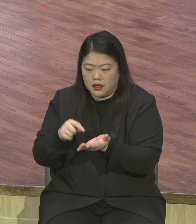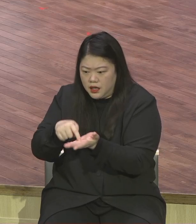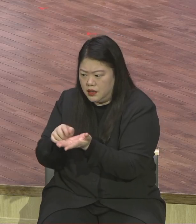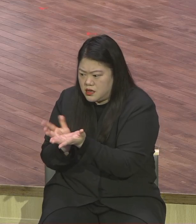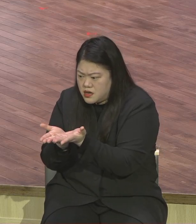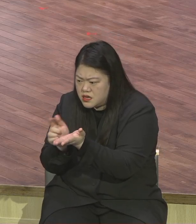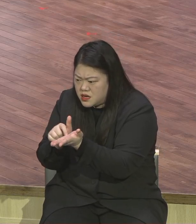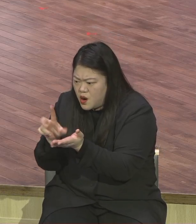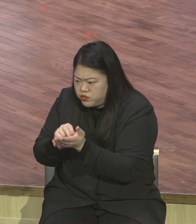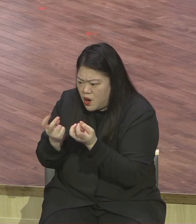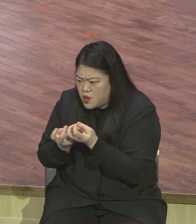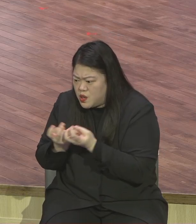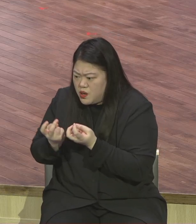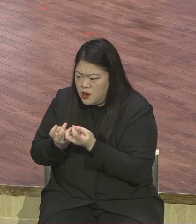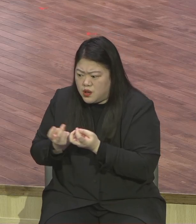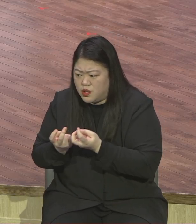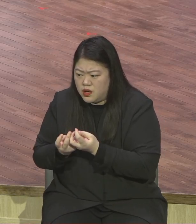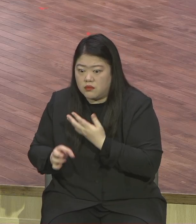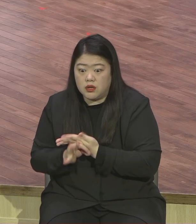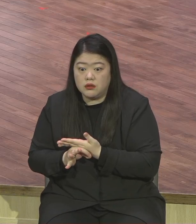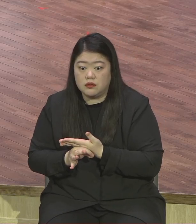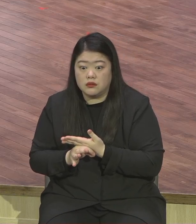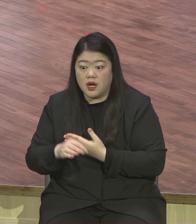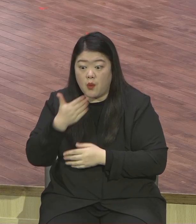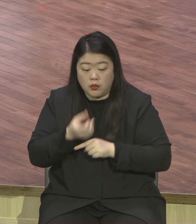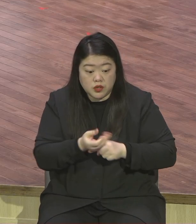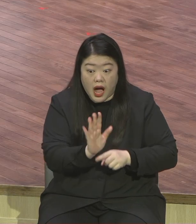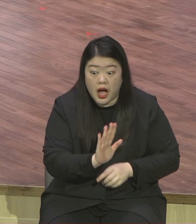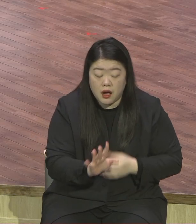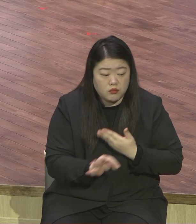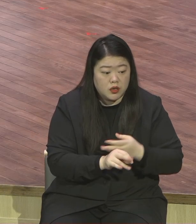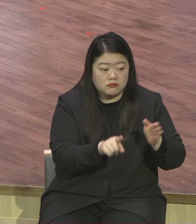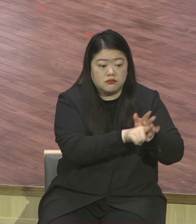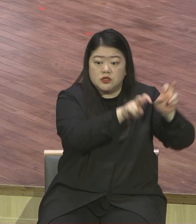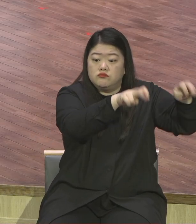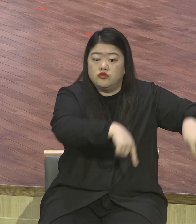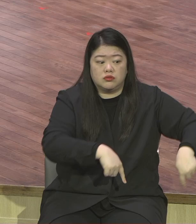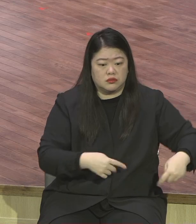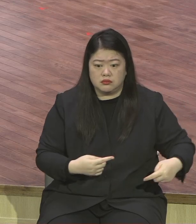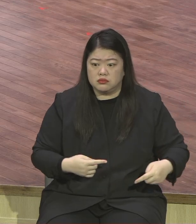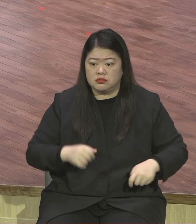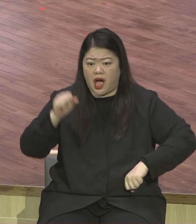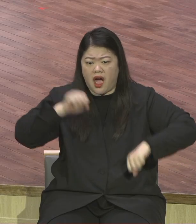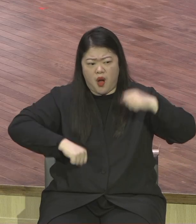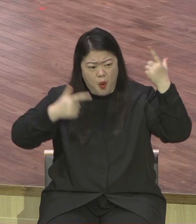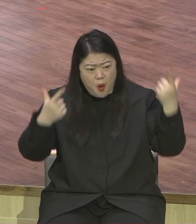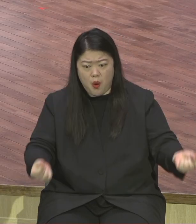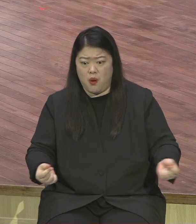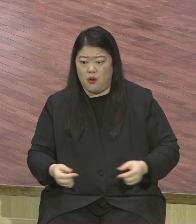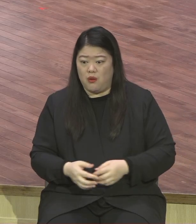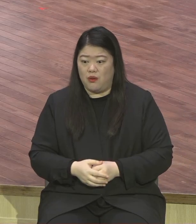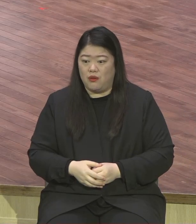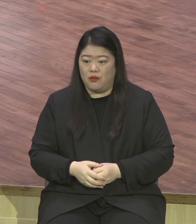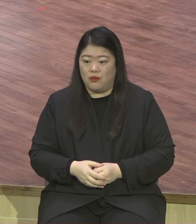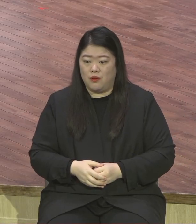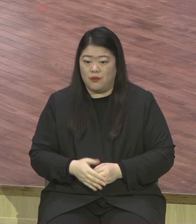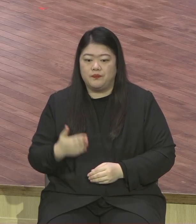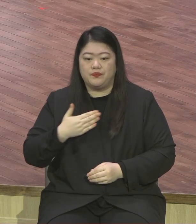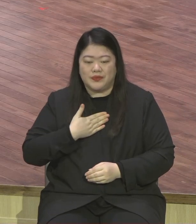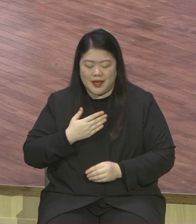그렇죠? 우리는 이 시대에 주님의 지상 최대의 명령을 내 환경과 내 수준과 상관없이